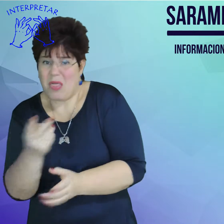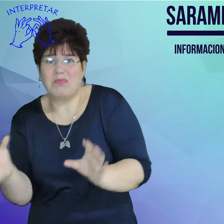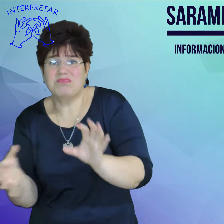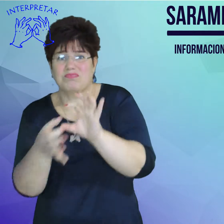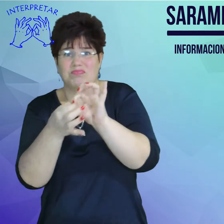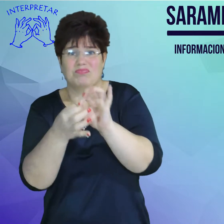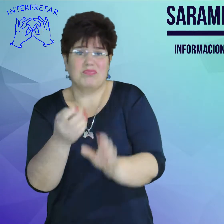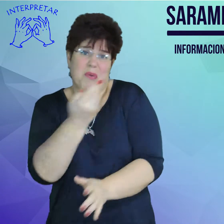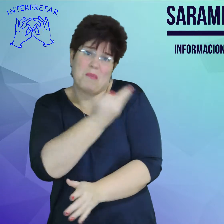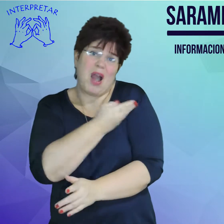contra el sarampión.